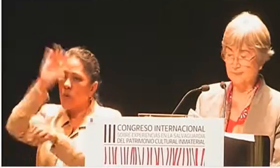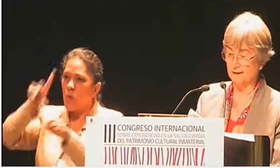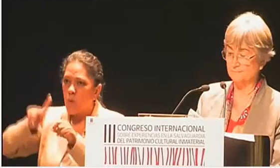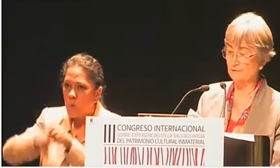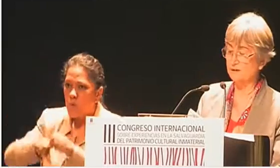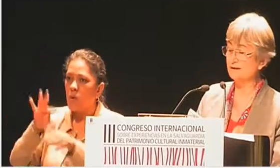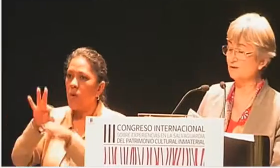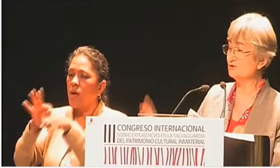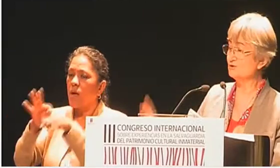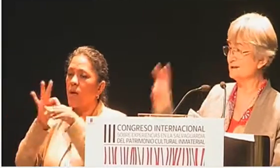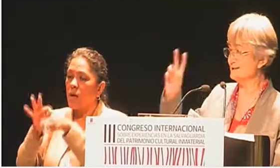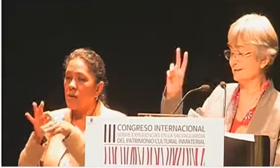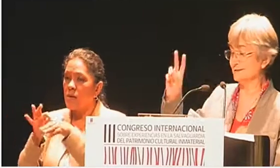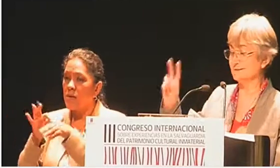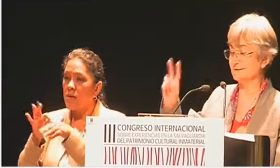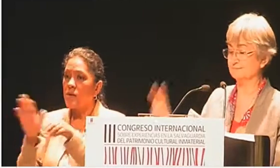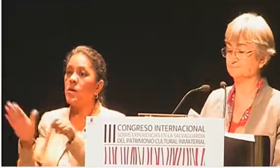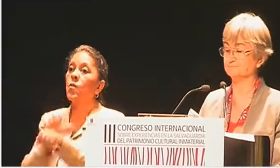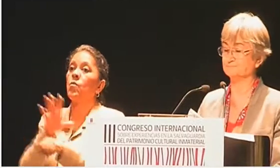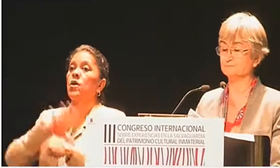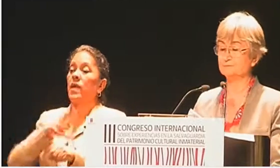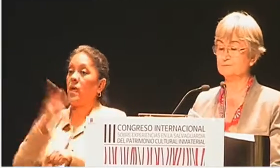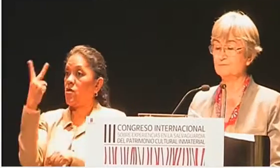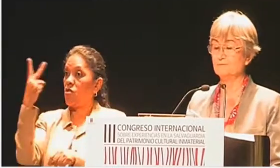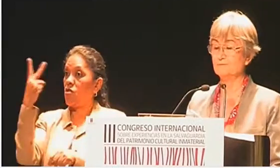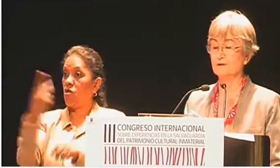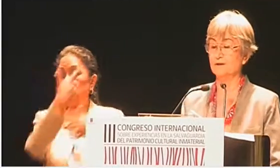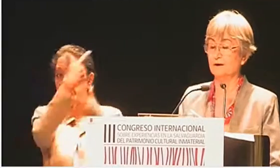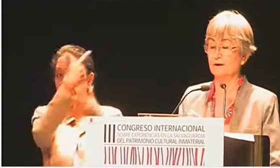Porque hay dos listas.